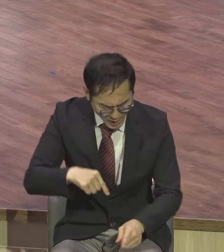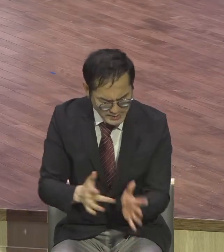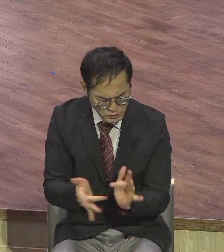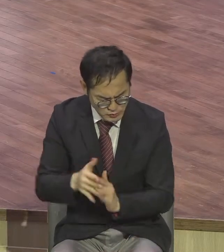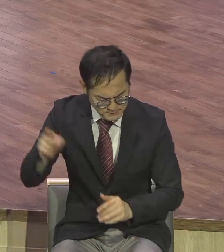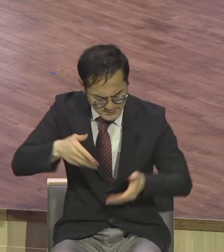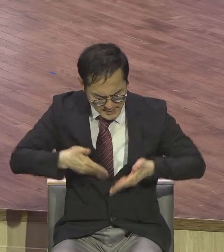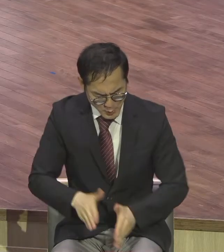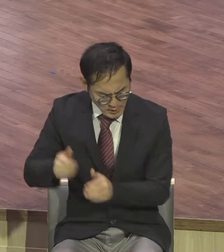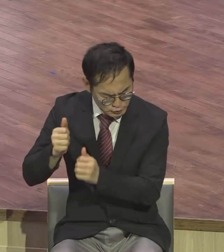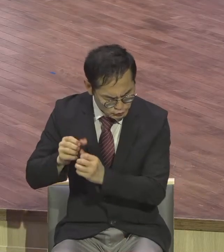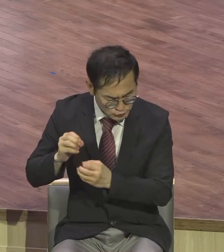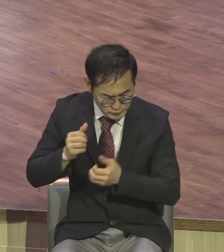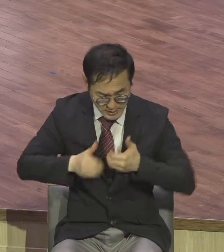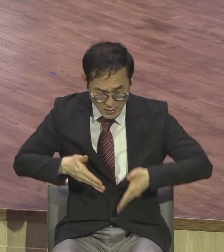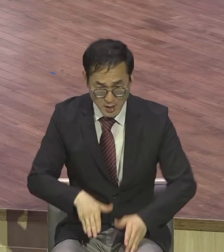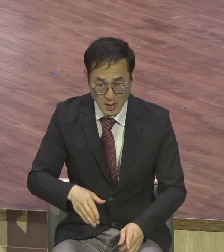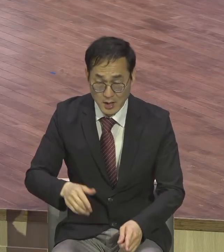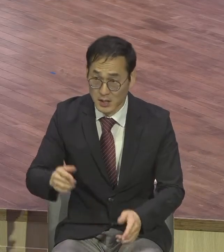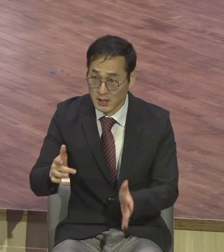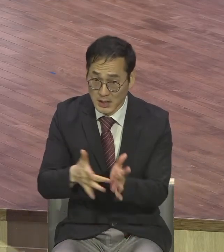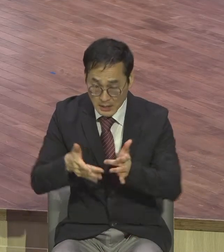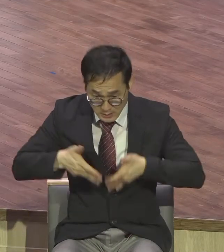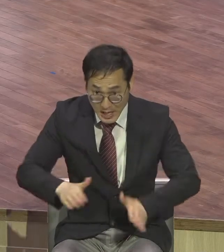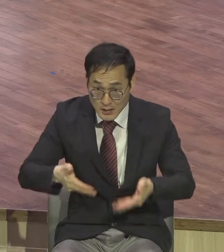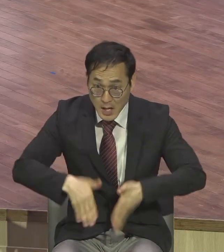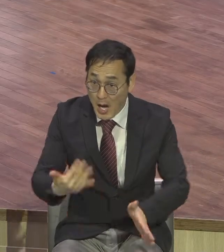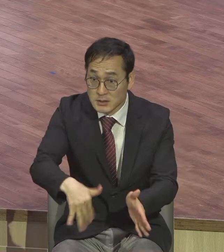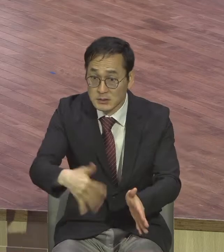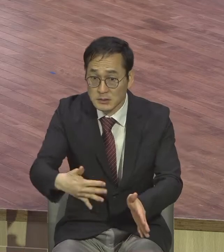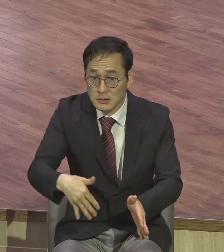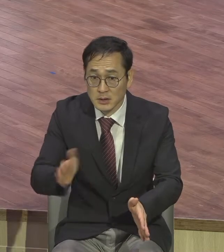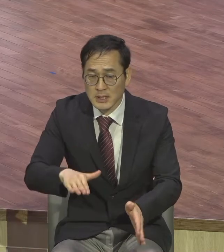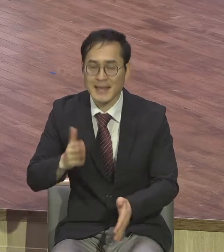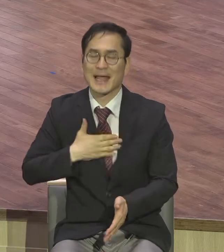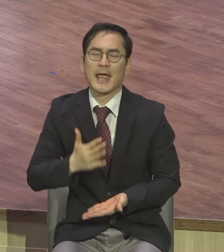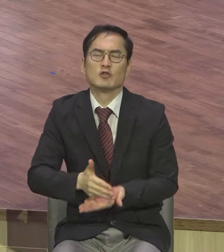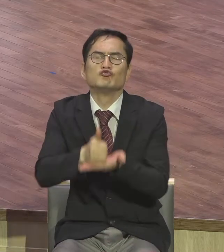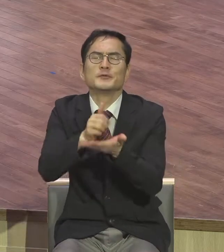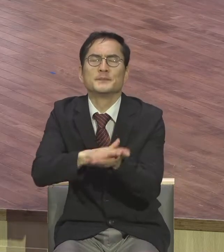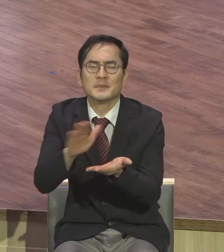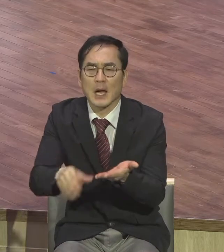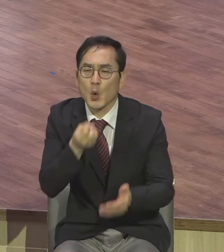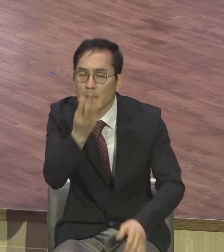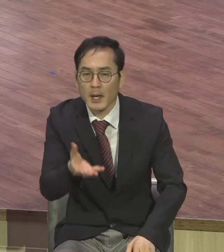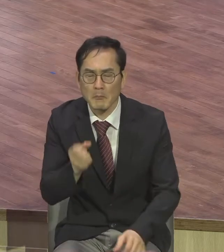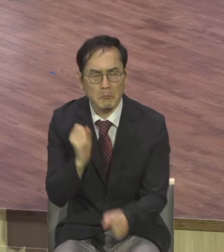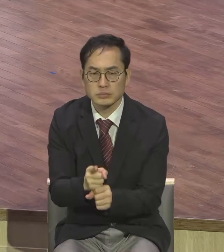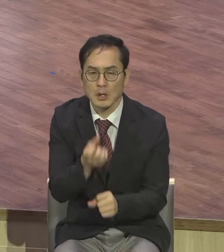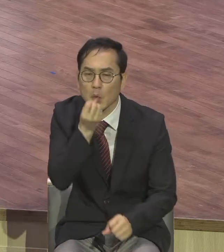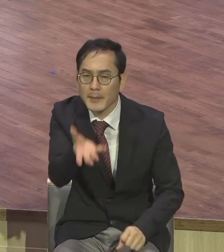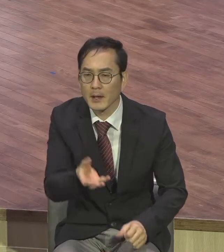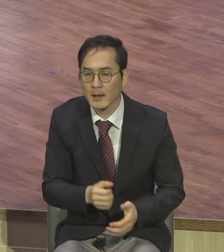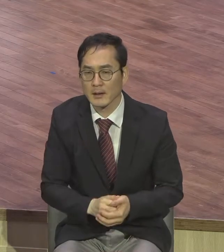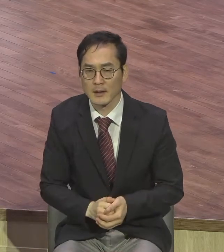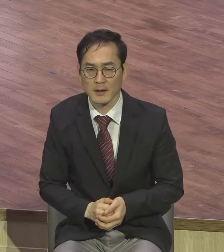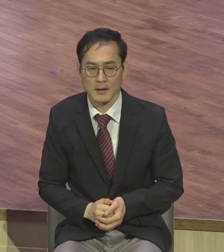아직 오시기도 안 했는데 영안이 열려 다시 오실 나를 구원하는 오실 이 구주가